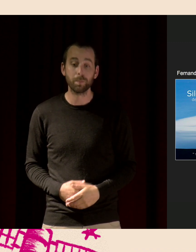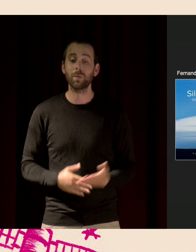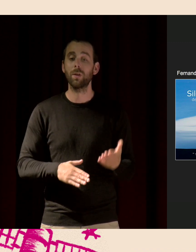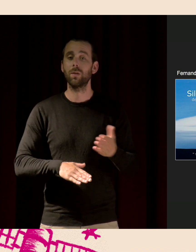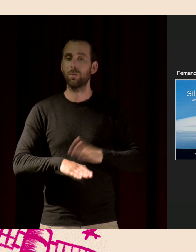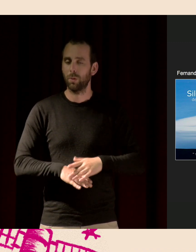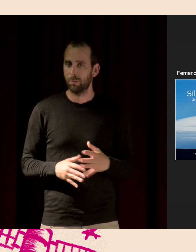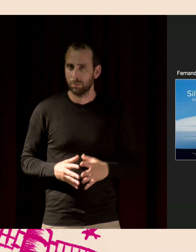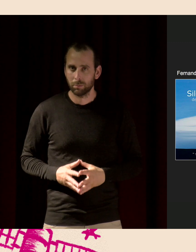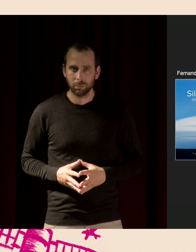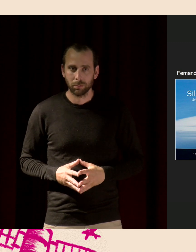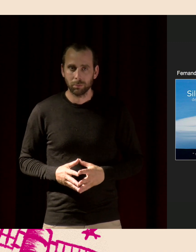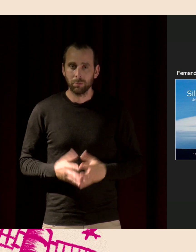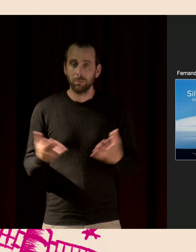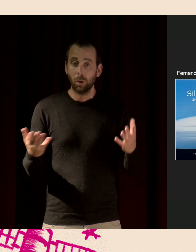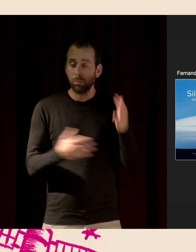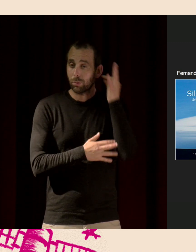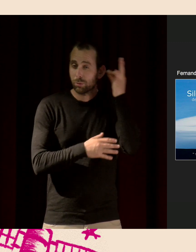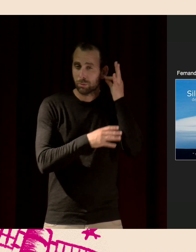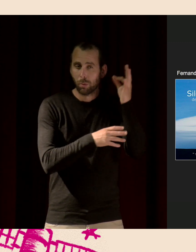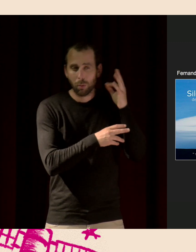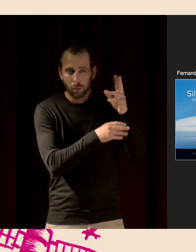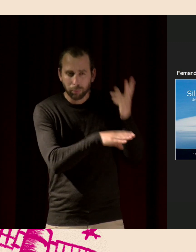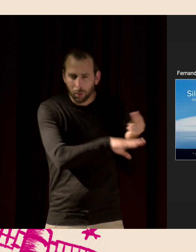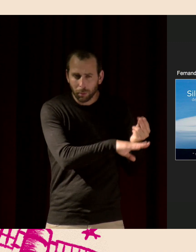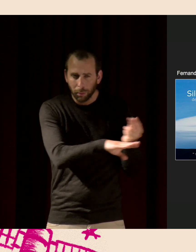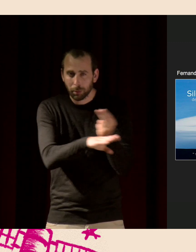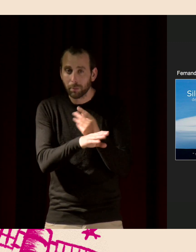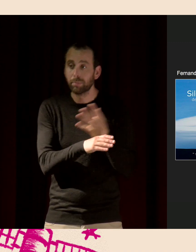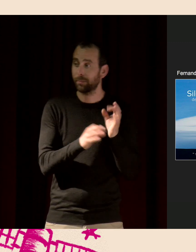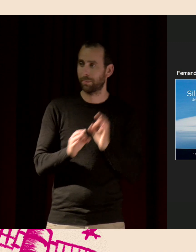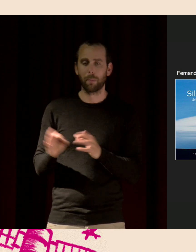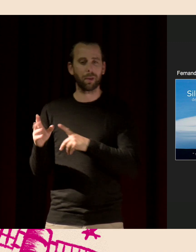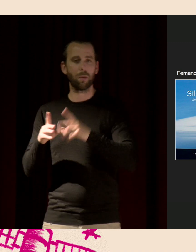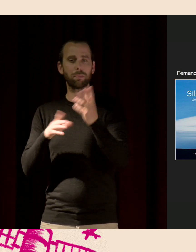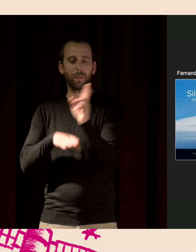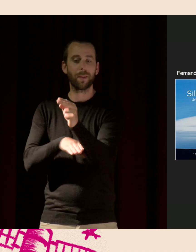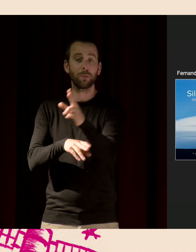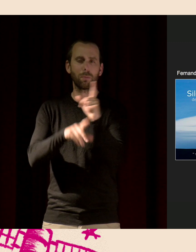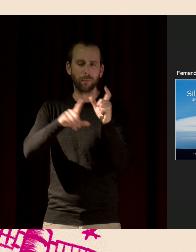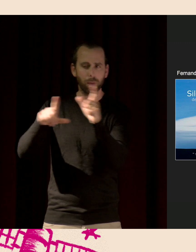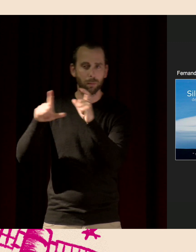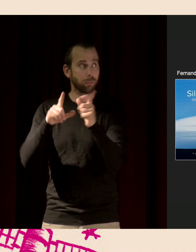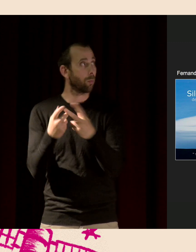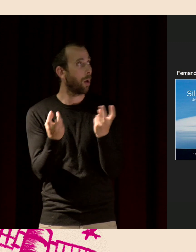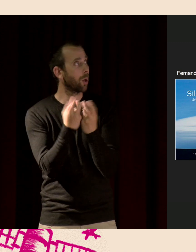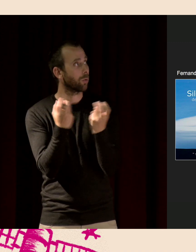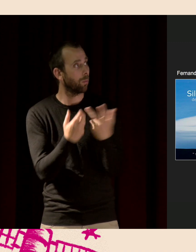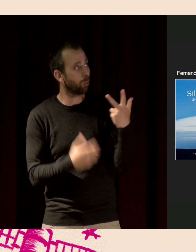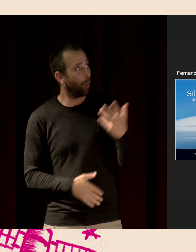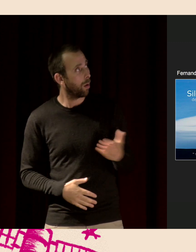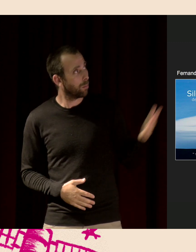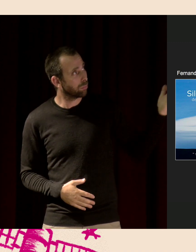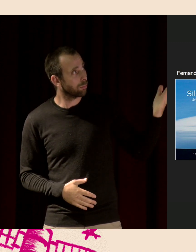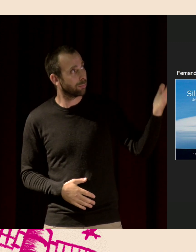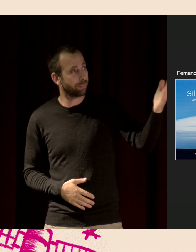il y a beaucoup de preneurs de son nature, comme il y des photographes nature, comme Vincent Munier. Là, je vous donne trois exemples parmi d'autres parce